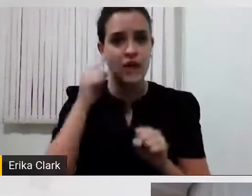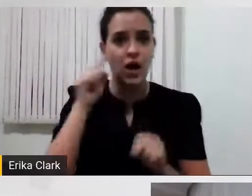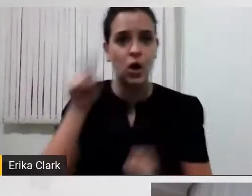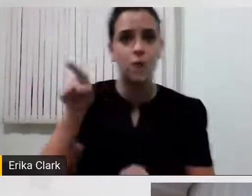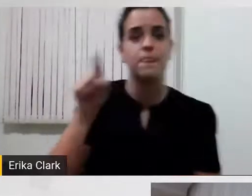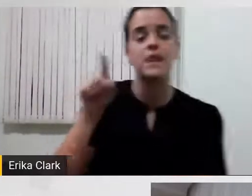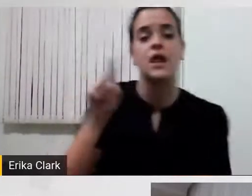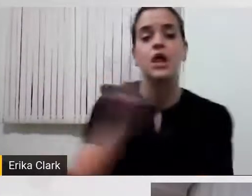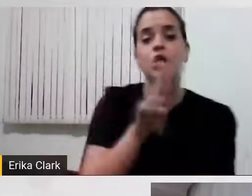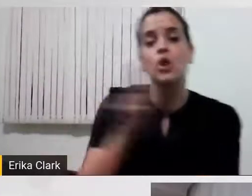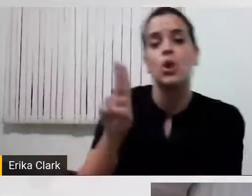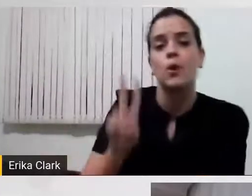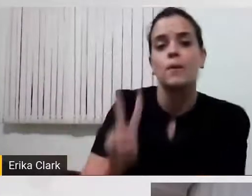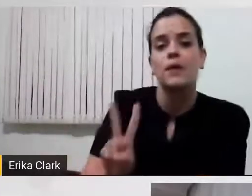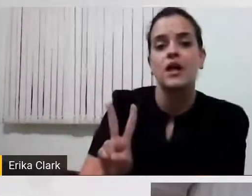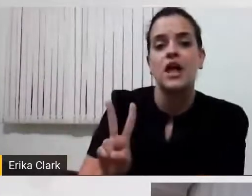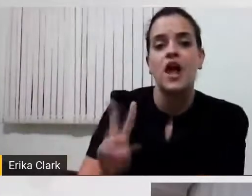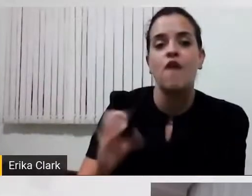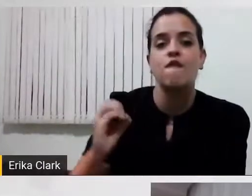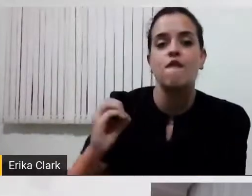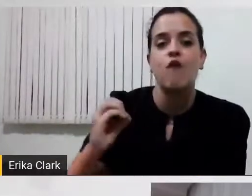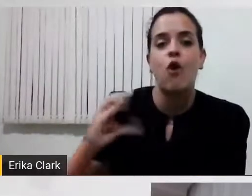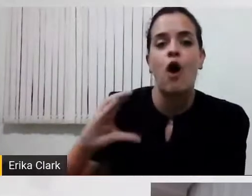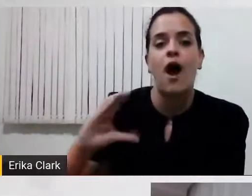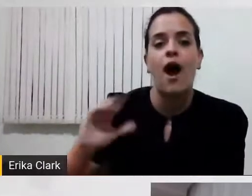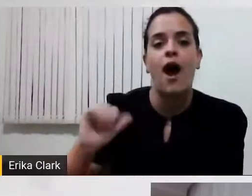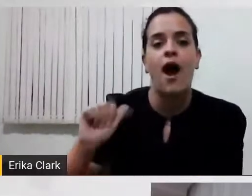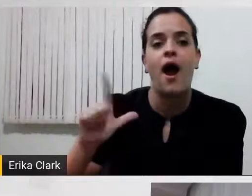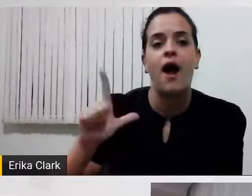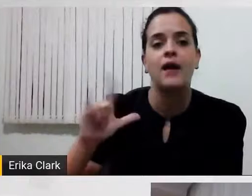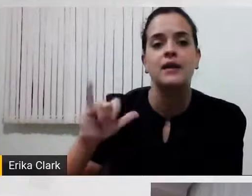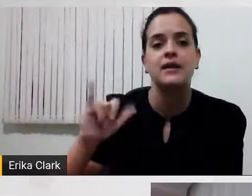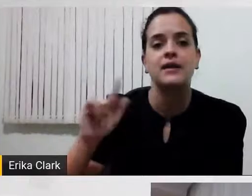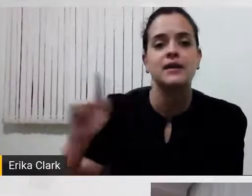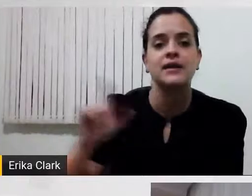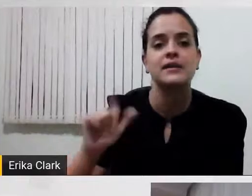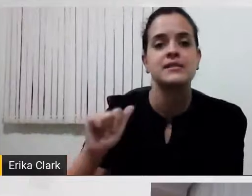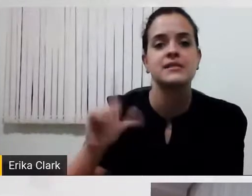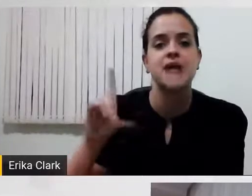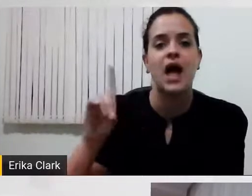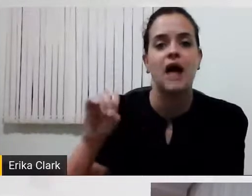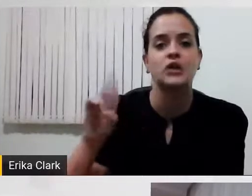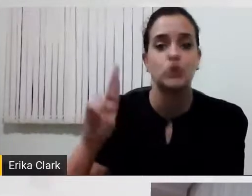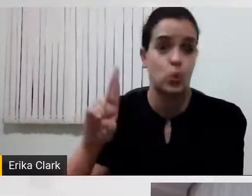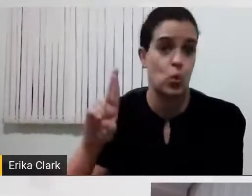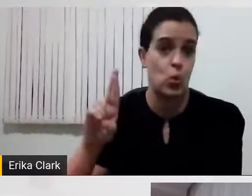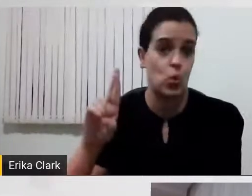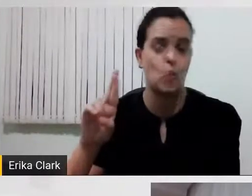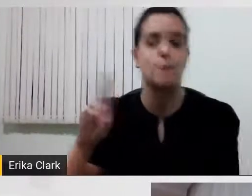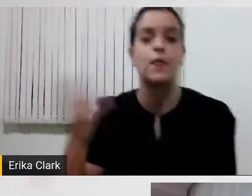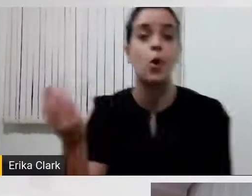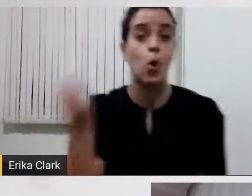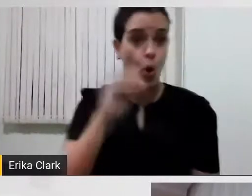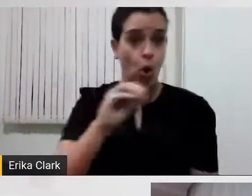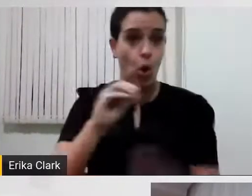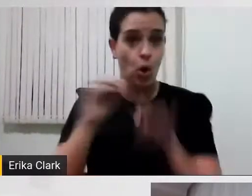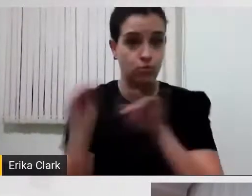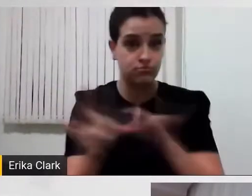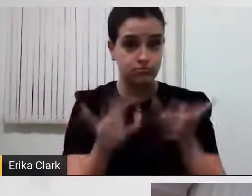A senhora está mostrando um vocalizador. Um vocalizador, eu posso colocar as mensagens nos quadrantes e gravar a voz.